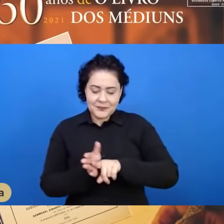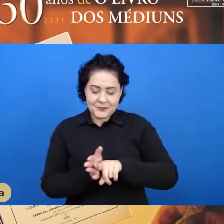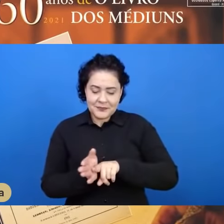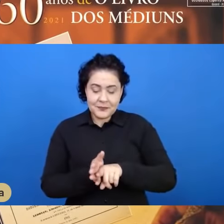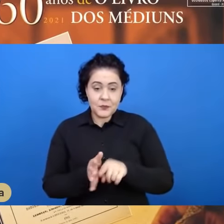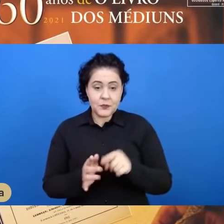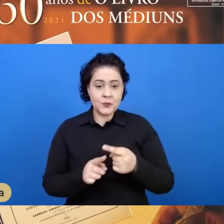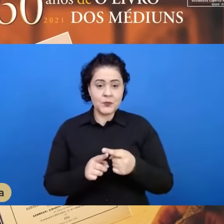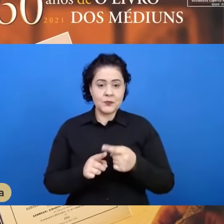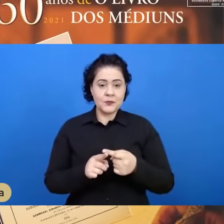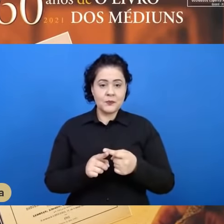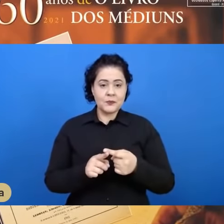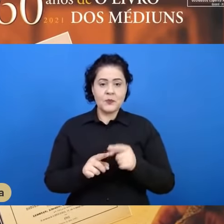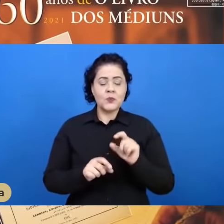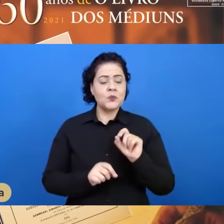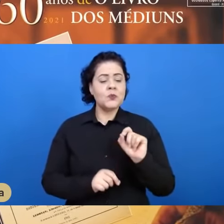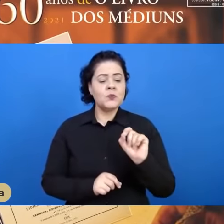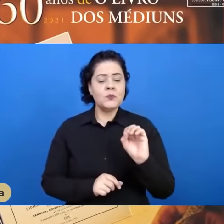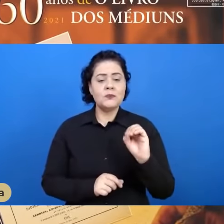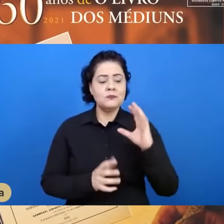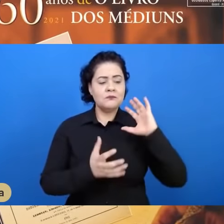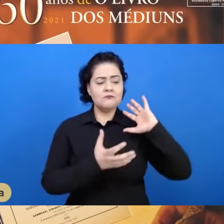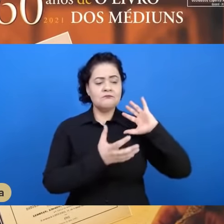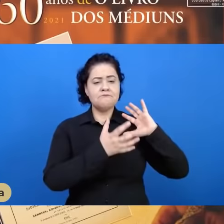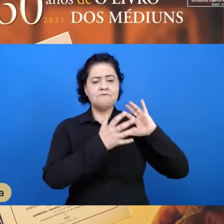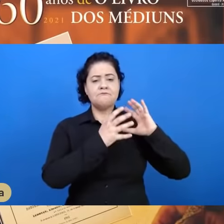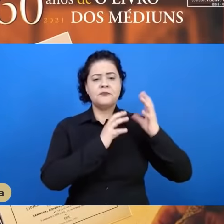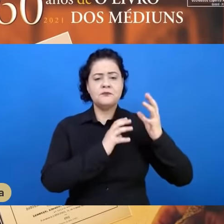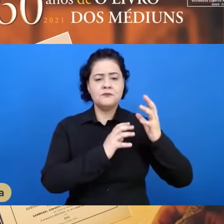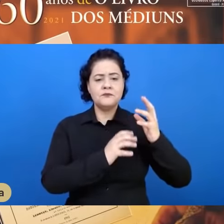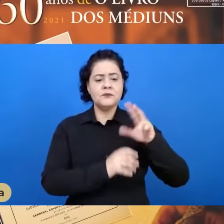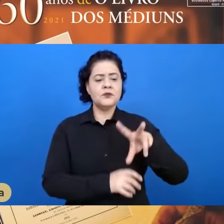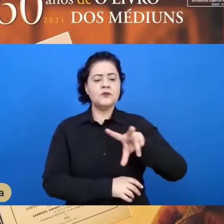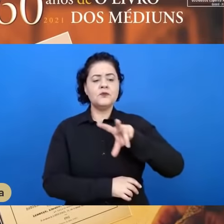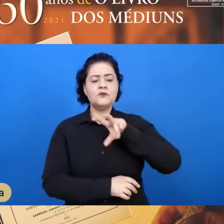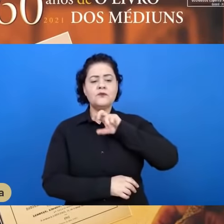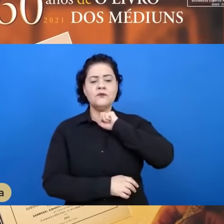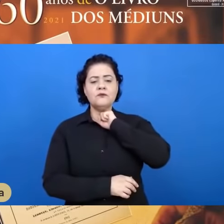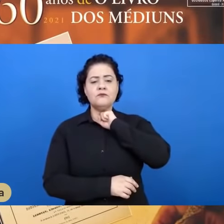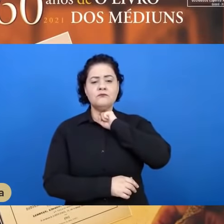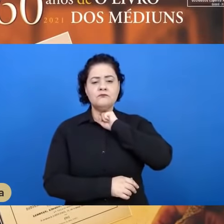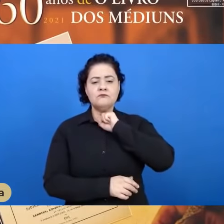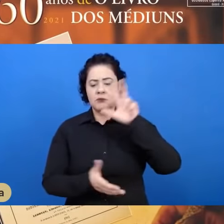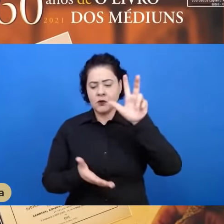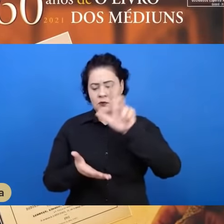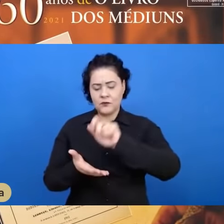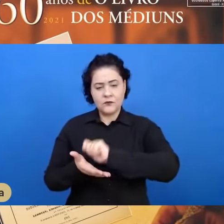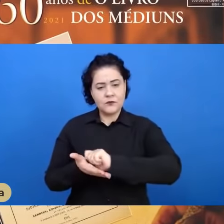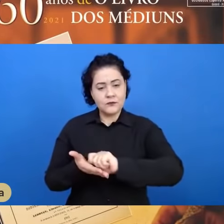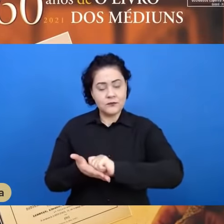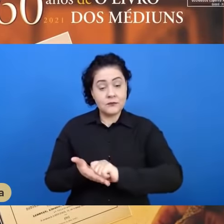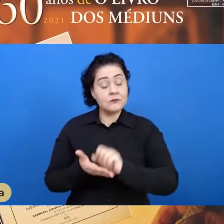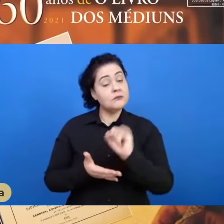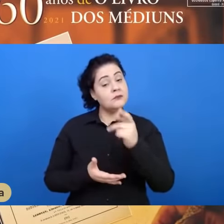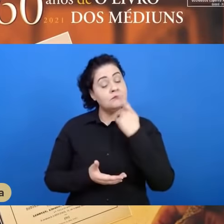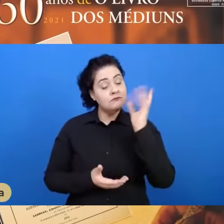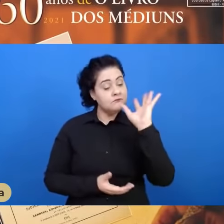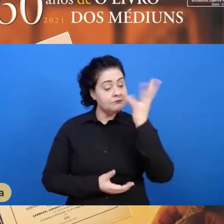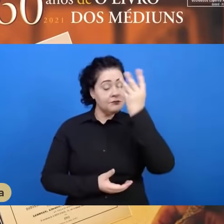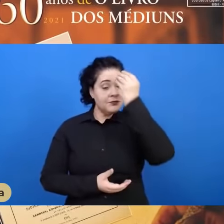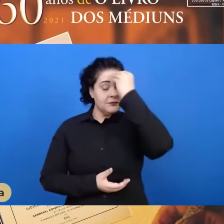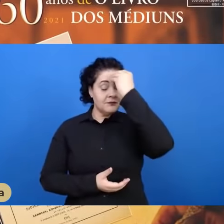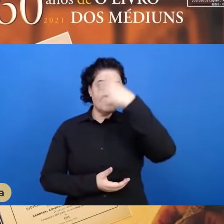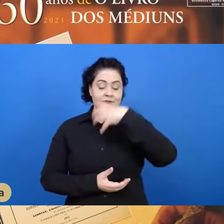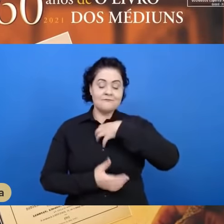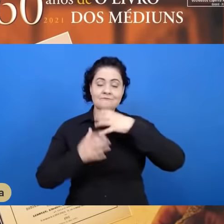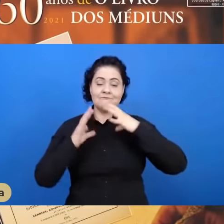específica de um fenômeno, psicofonia, psicografia, quando falamos de mediunidade em sentido